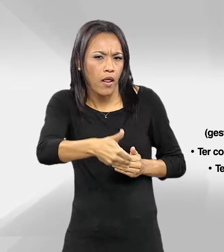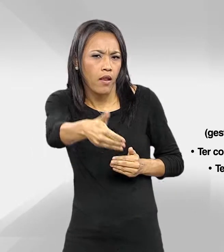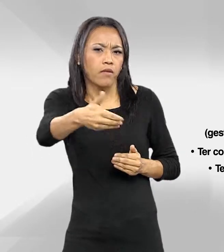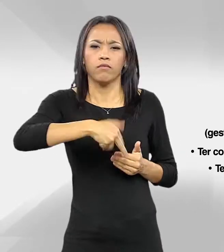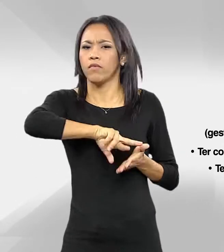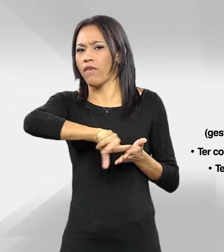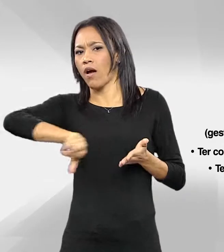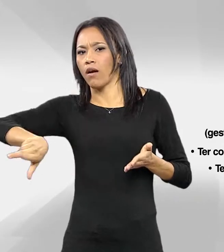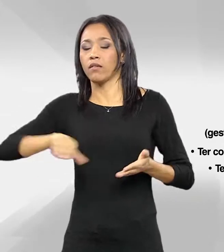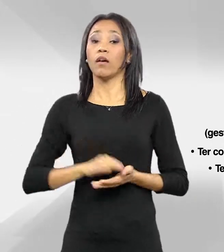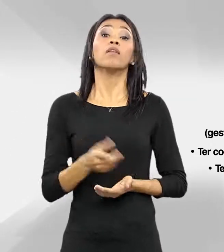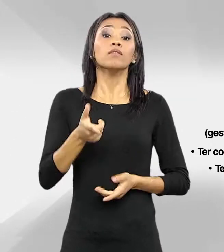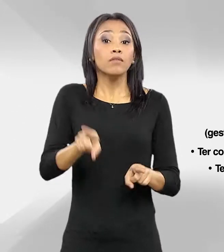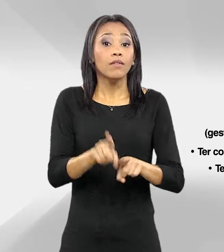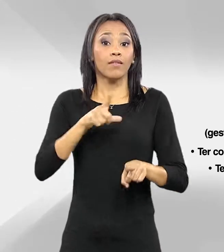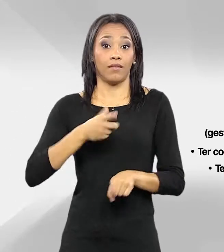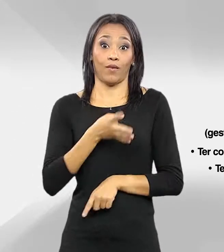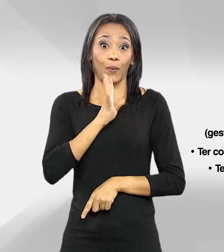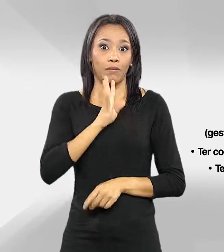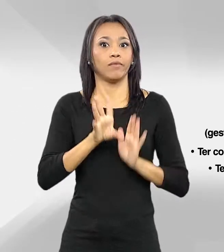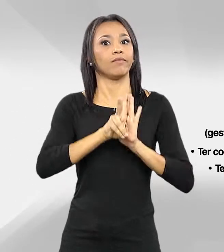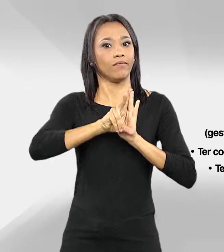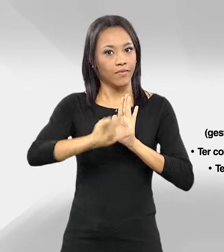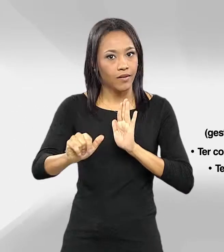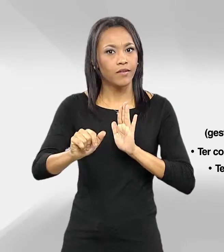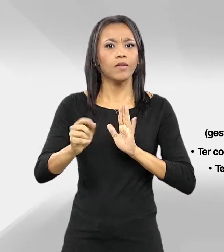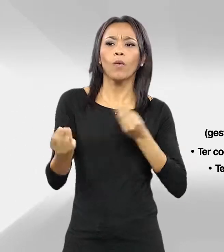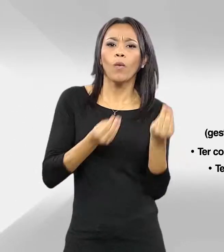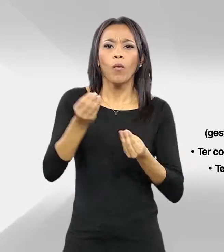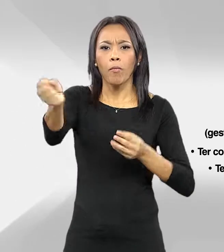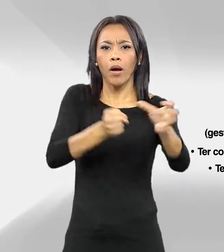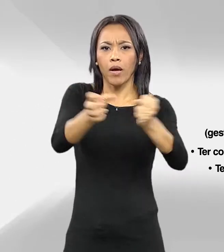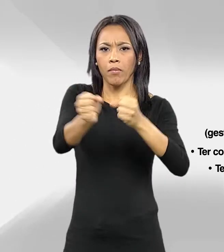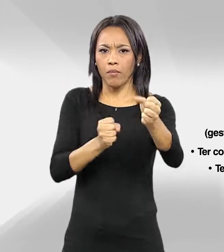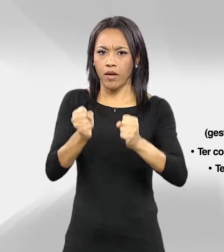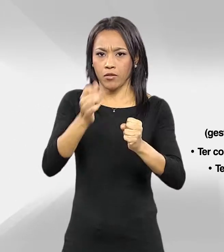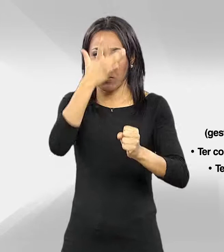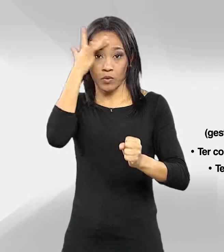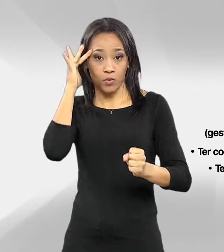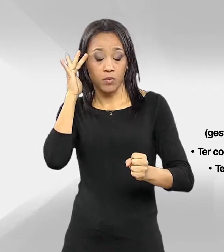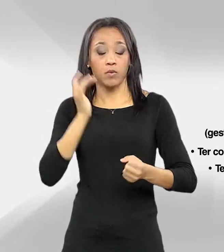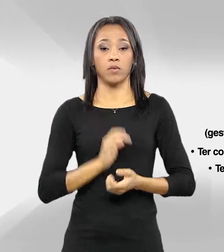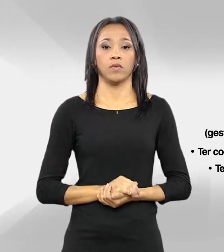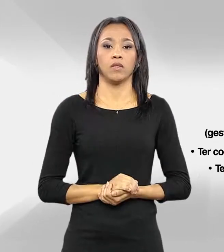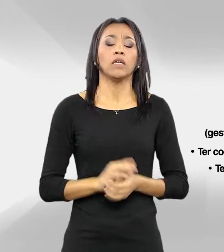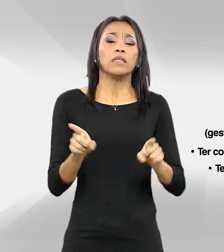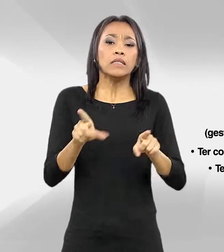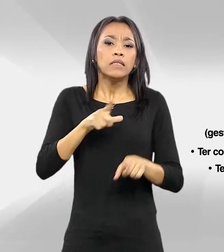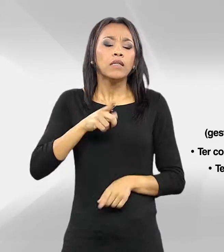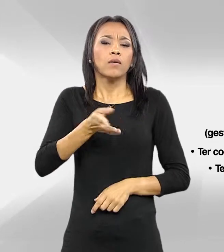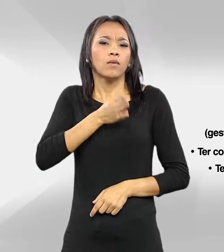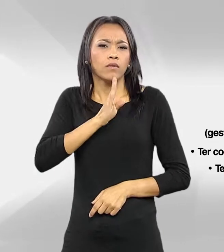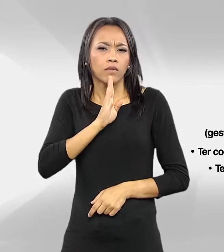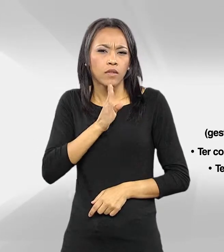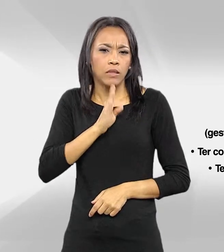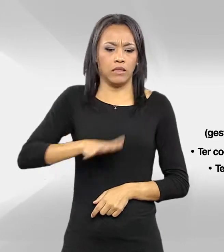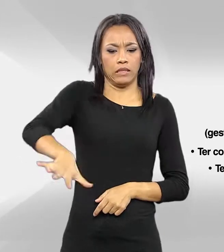etc. Ter conhecimento da legislação de pessoal, RJU. Ter conhecimento na área de